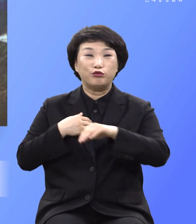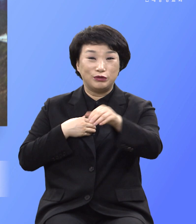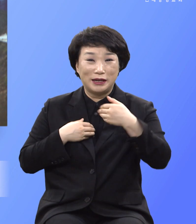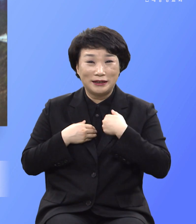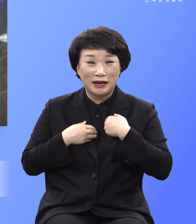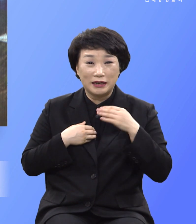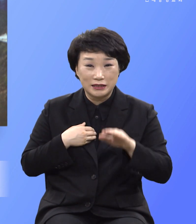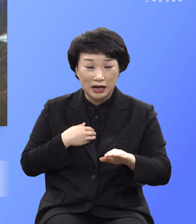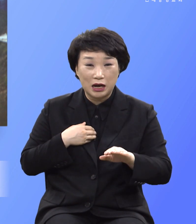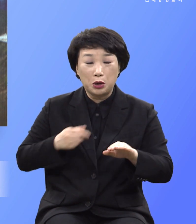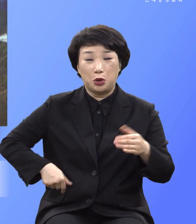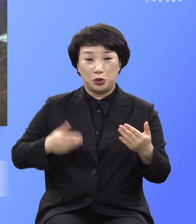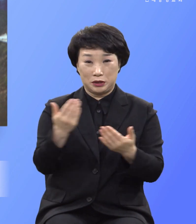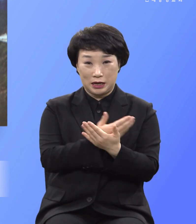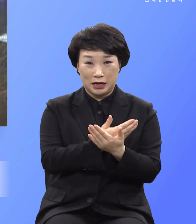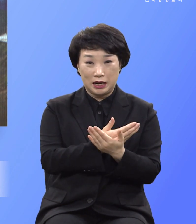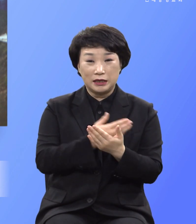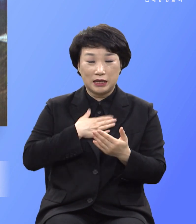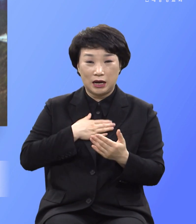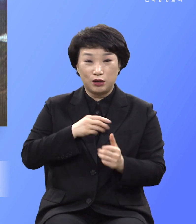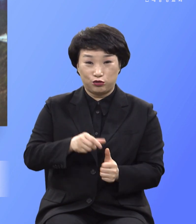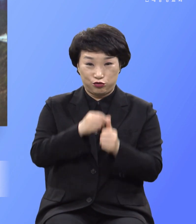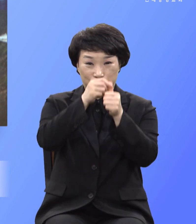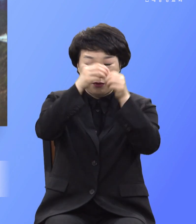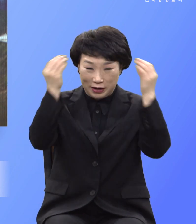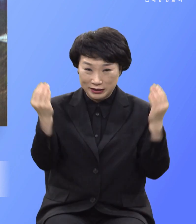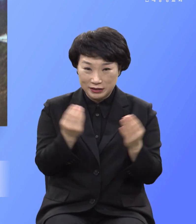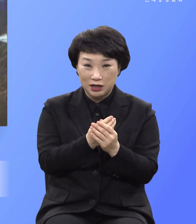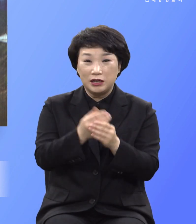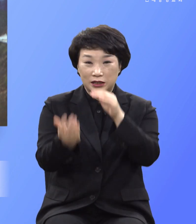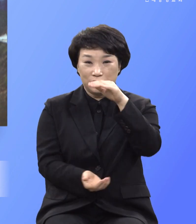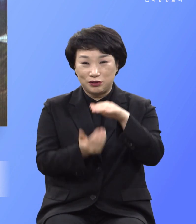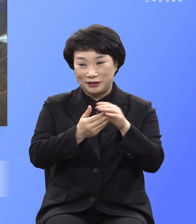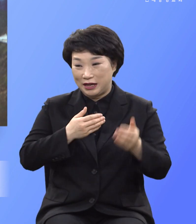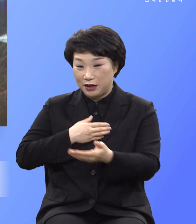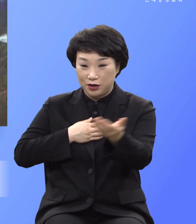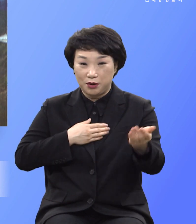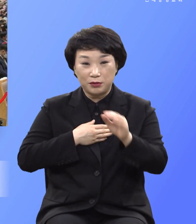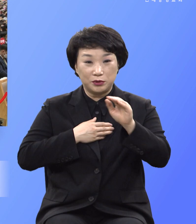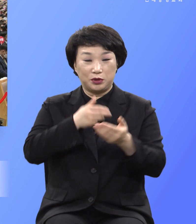회계를 통해서 구원을 완성하는 여러분들에게 진미의 이름으로 축하합니다